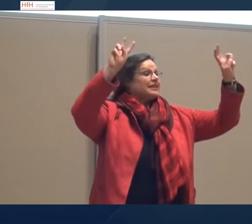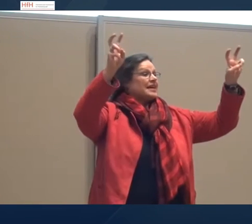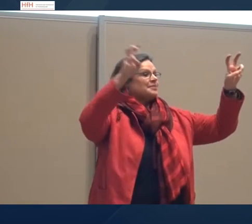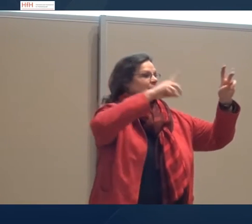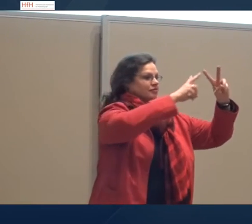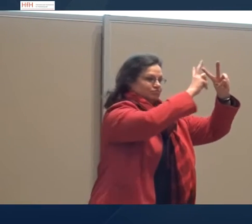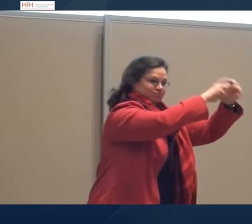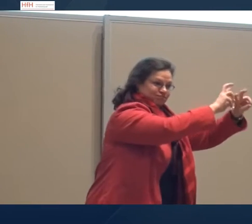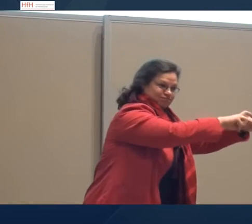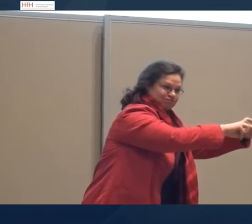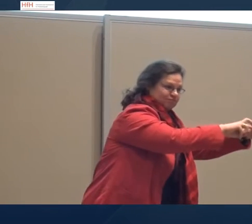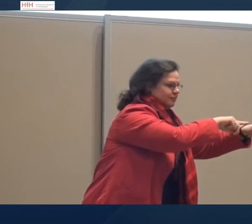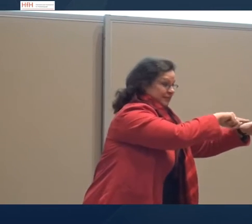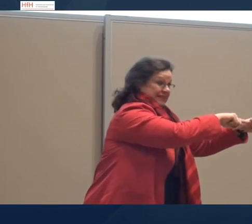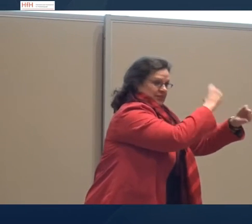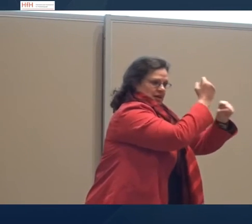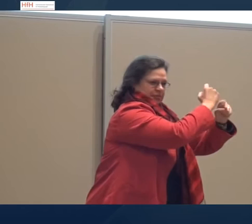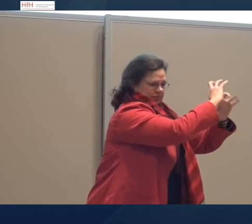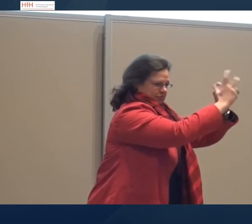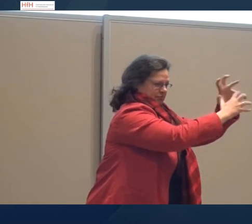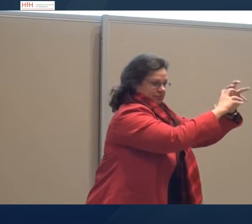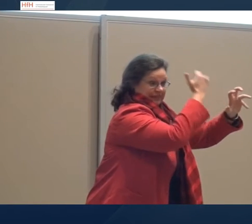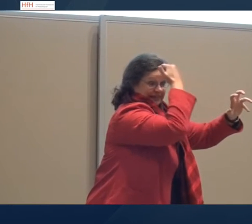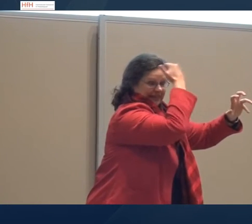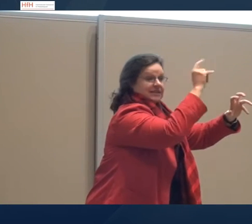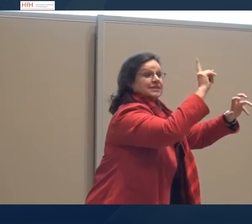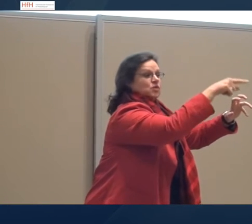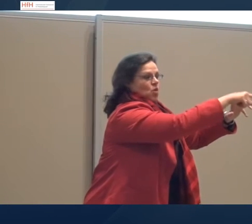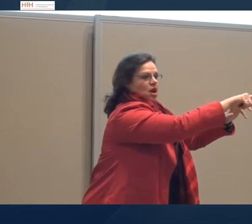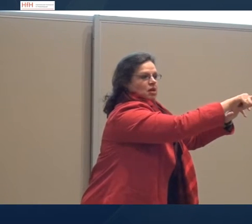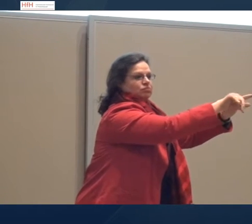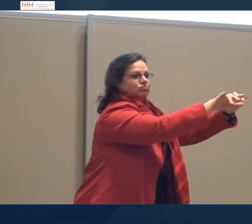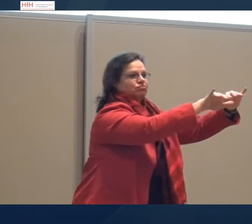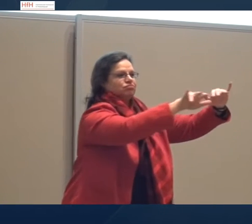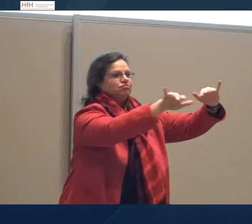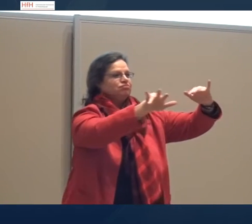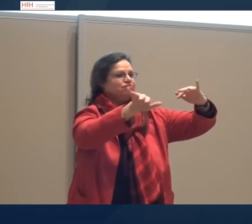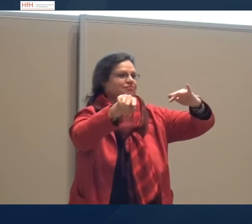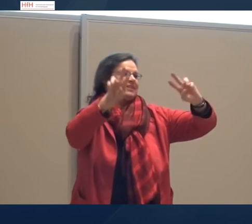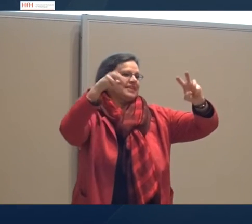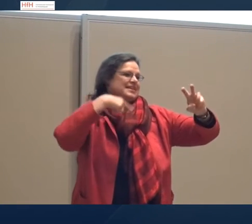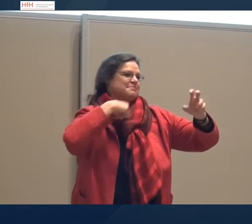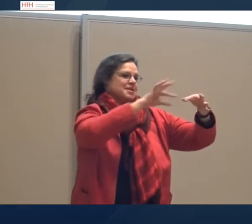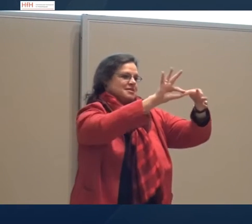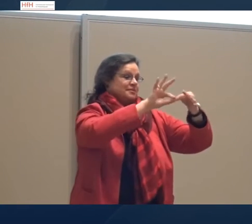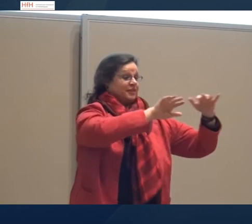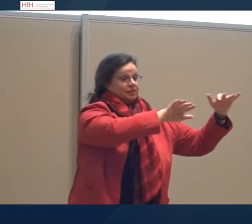Das war eben das Thema Forschung. Wie geht die Arbeit dort voran? Und jetzt möchte ich daran anschließen